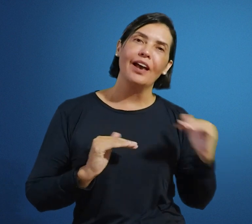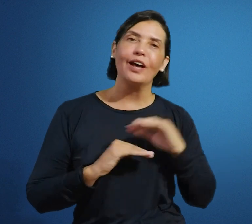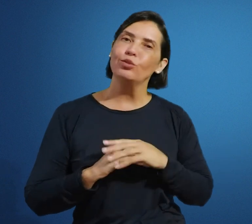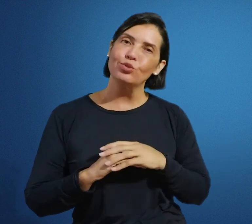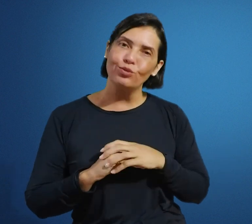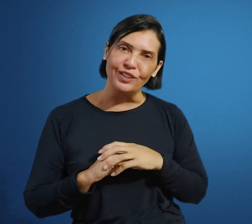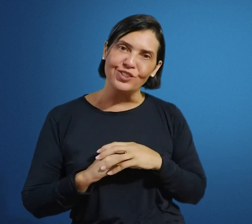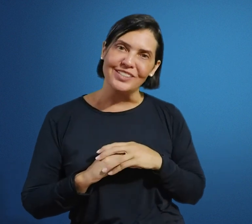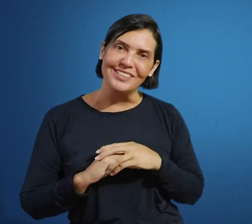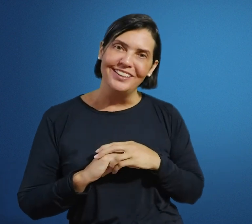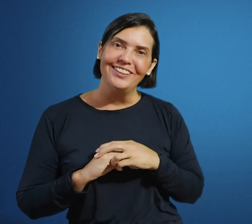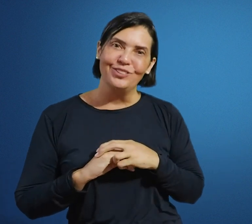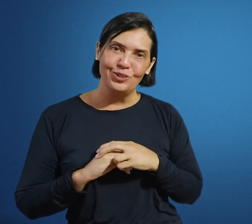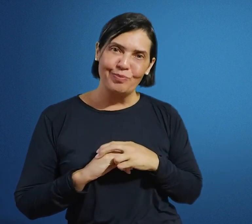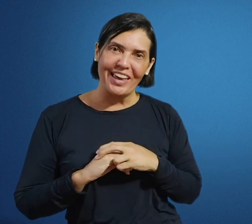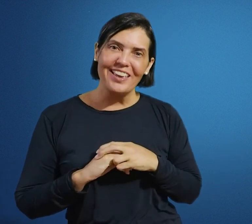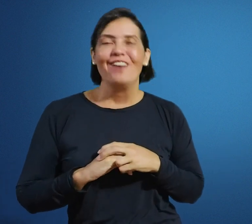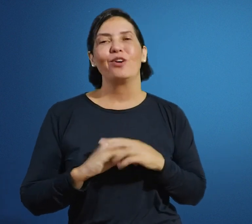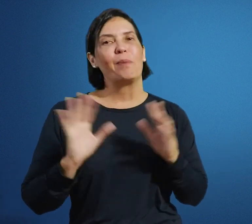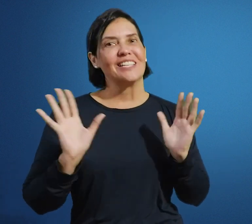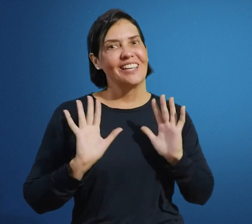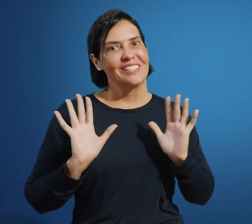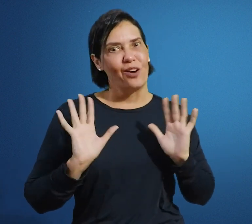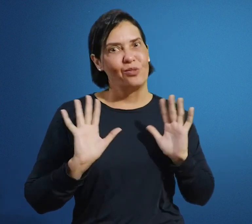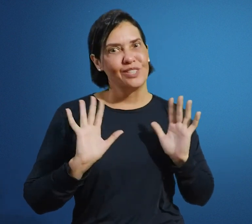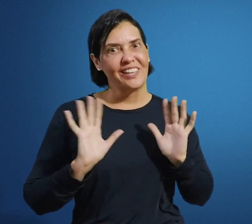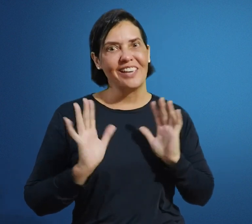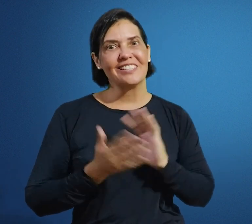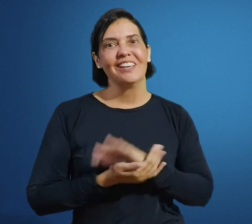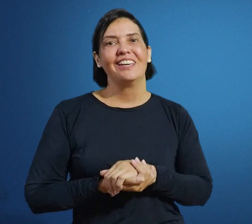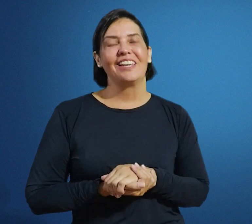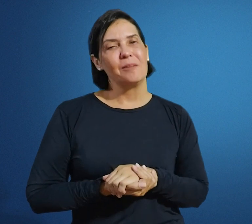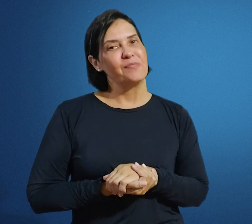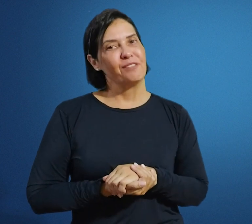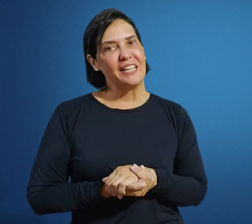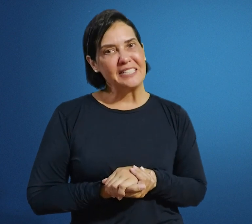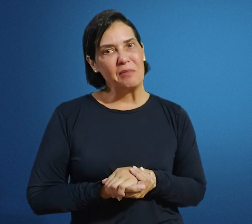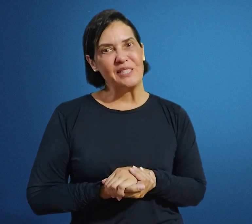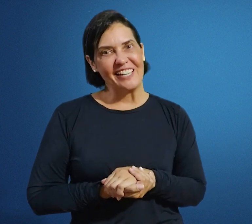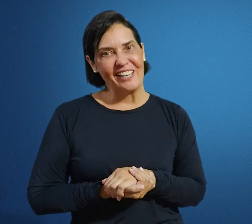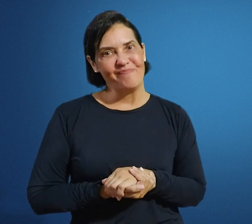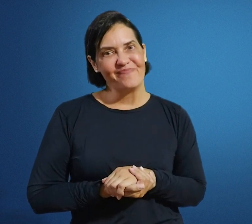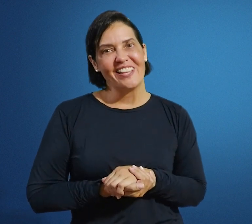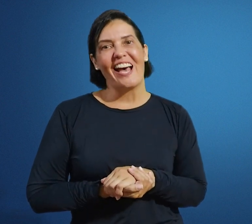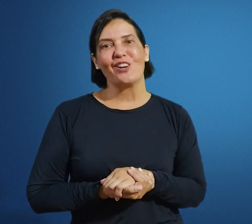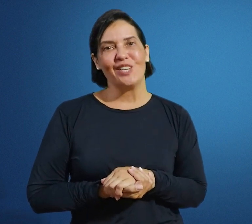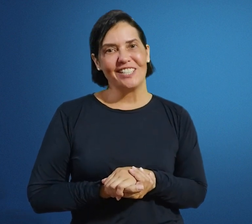alunos ouvintes. Tudo bem? Foi um prazer estar com vocês. E finalizamos aqui a nossa